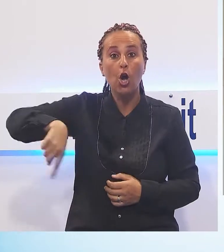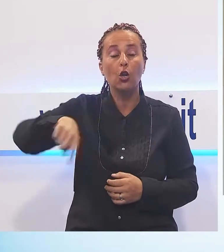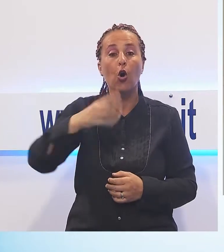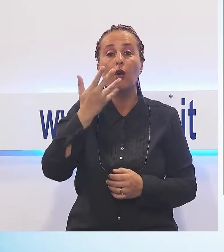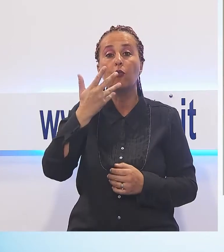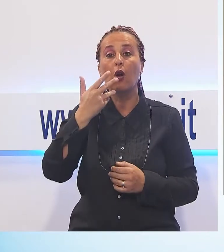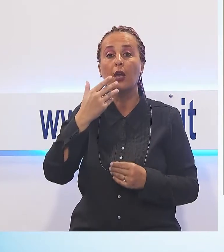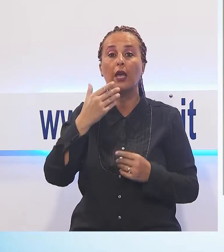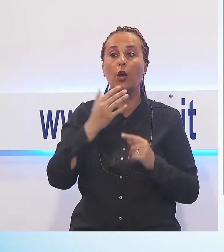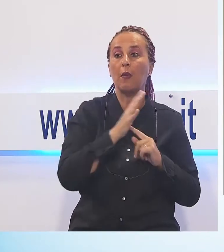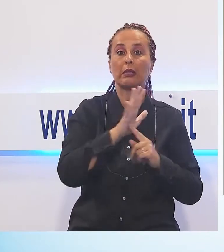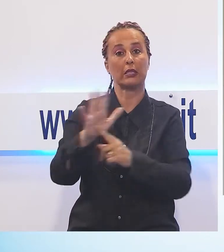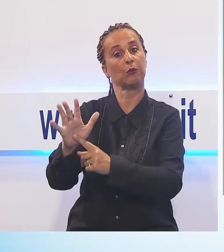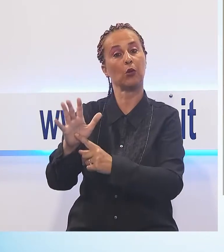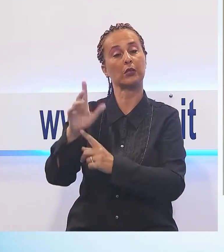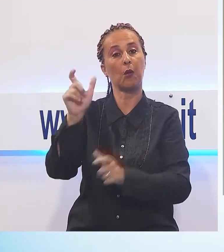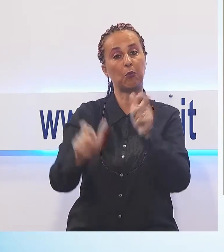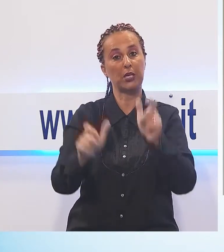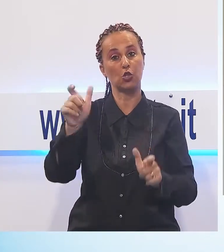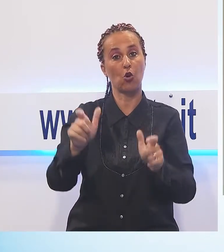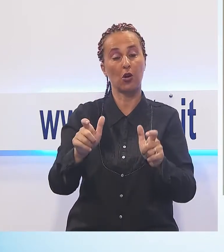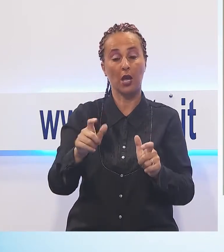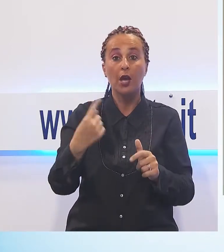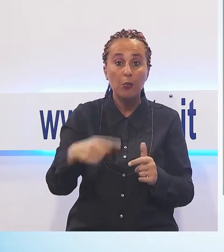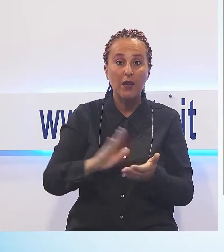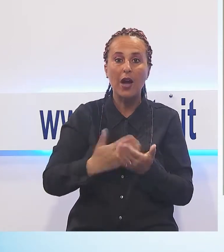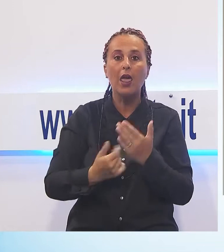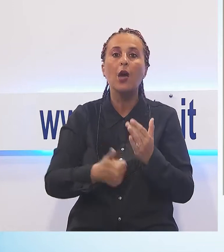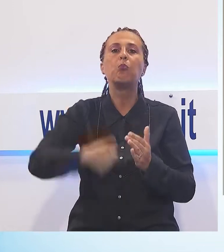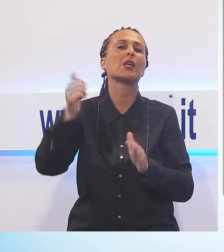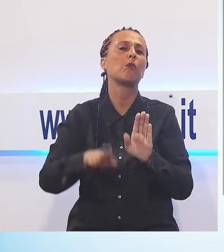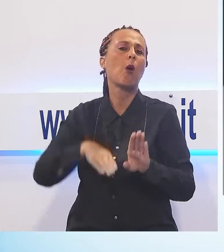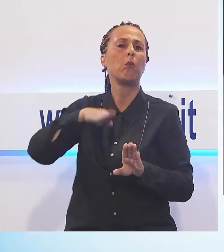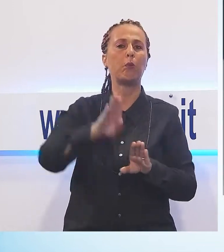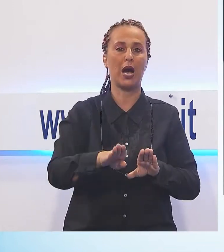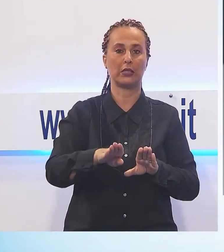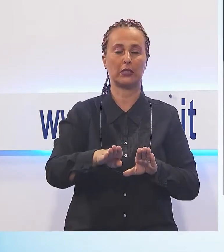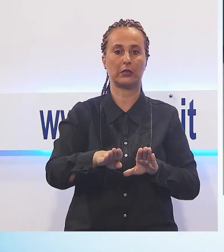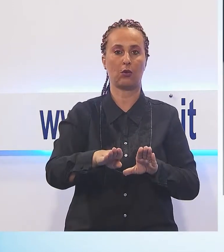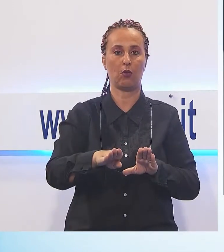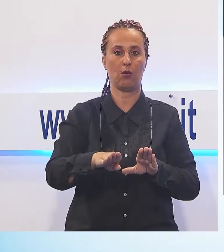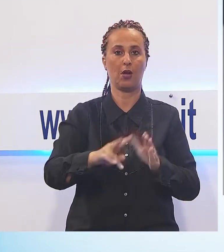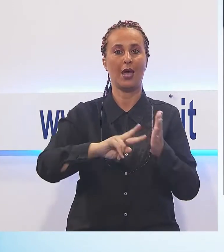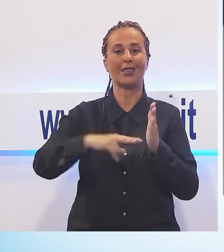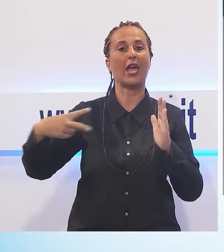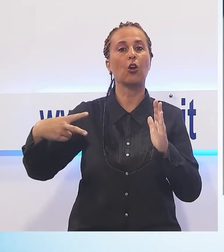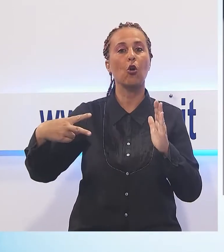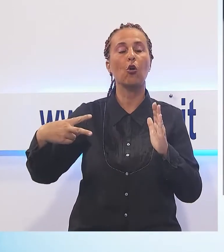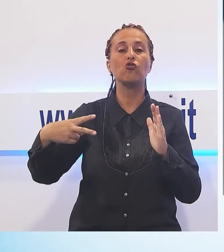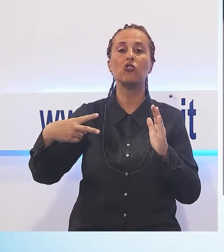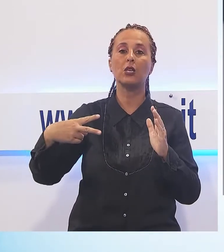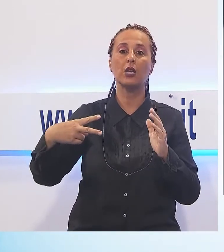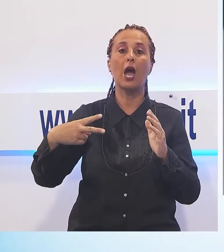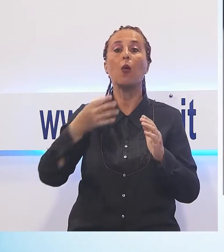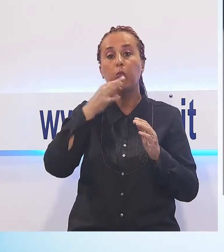e far vedere ai cittadini il primo passo dell'installazione di un'infrastruttura tecnologica integrabile e